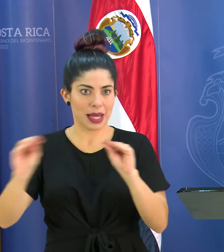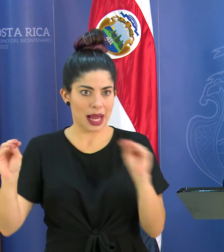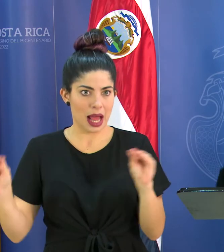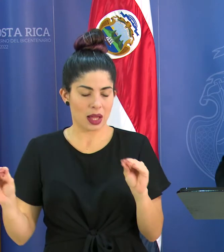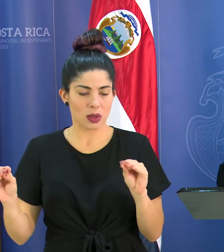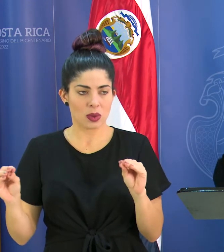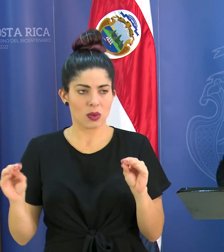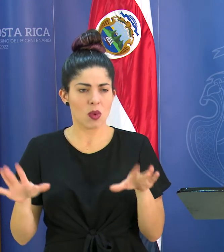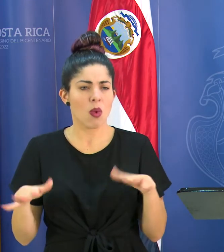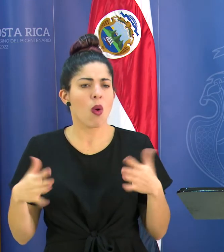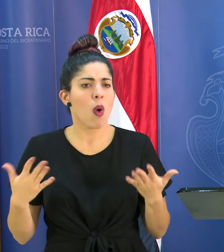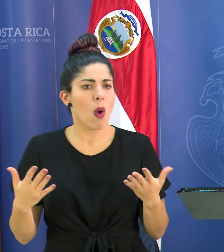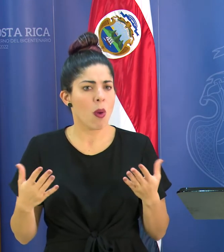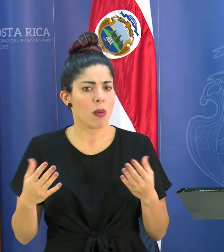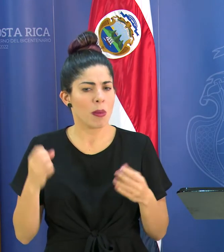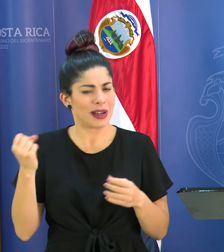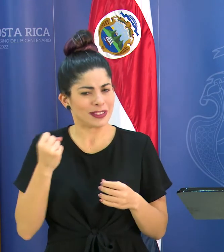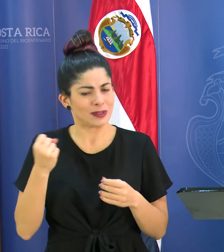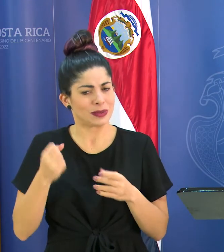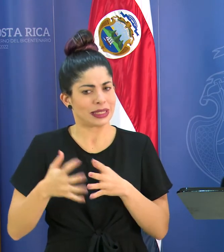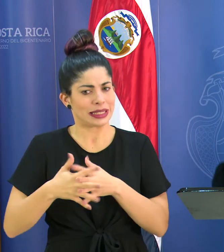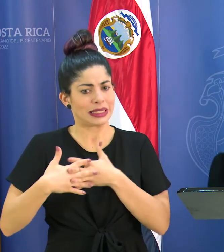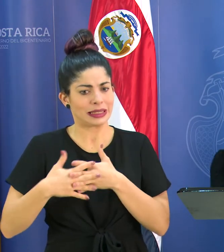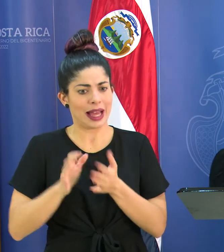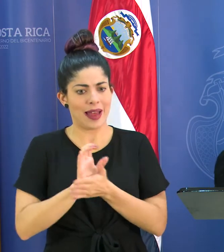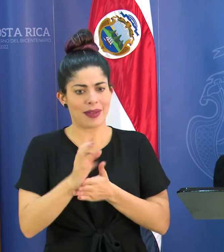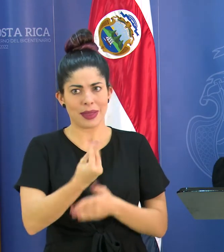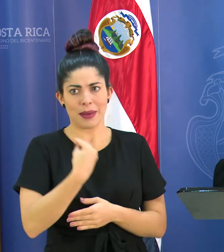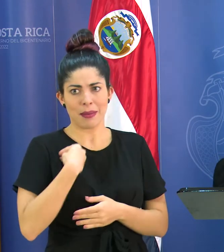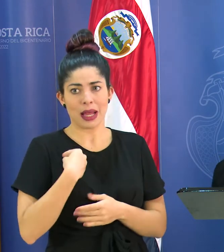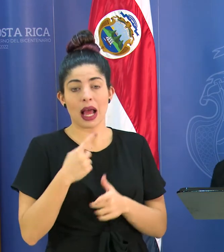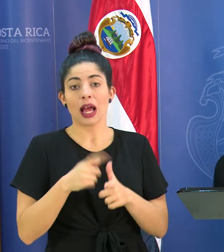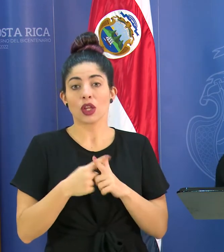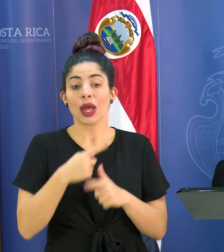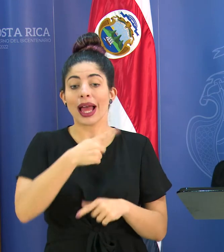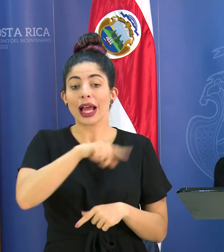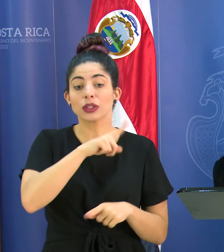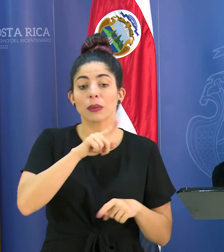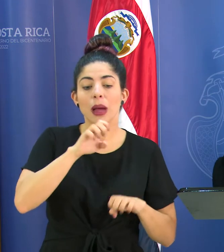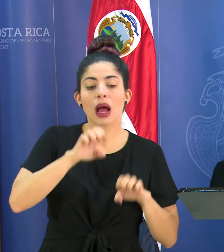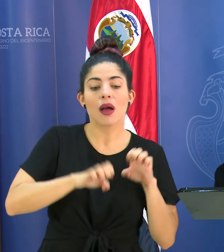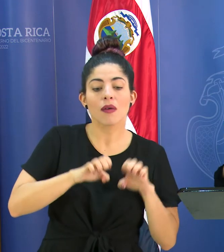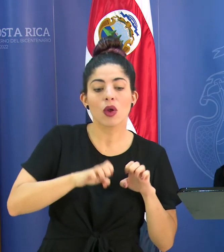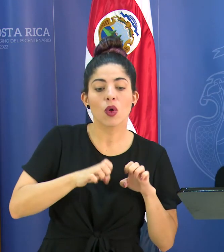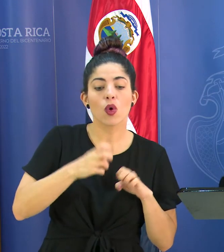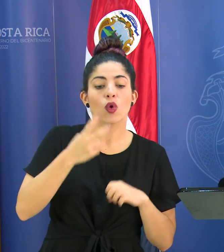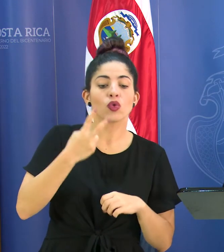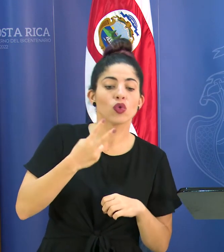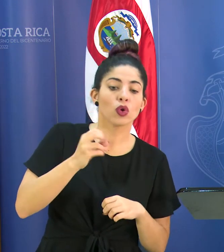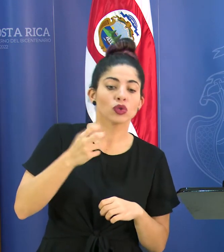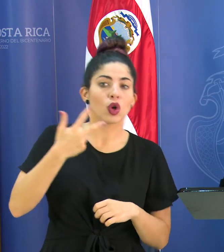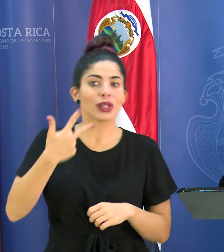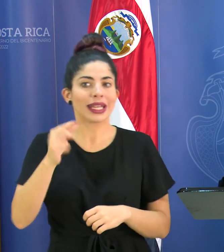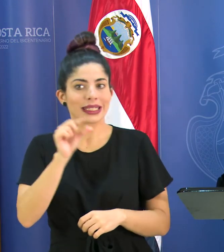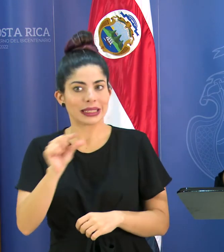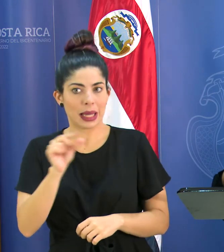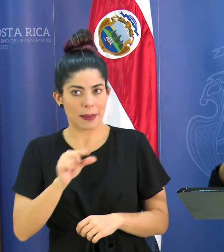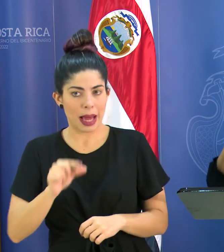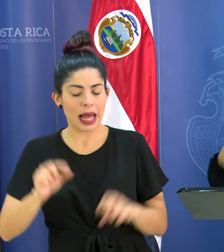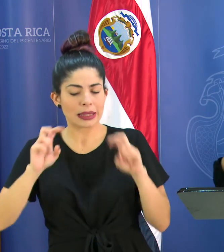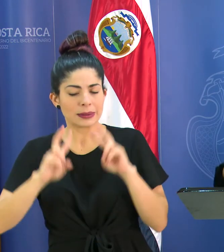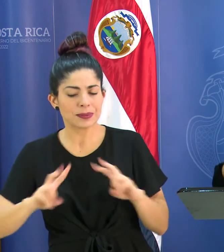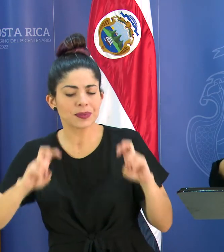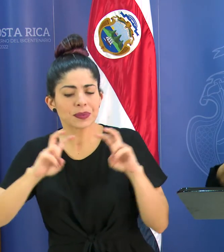forma más agresiva posible entonces ellos van a hacer valoraciones a dos de dos a tres semanas y